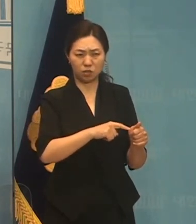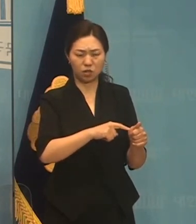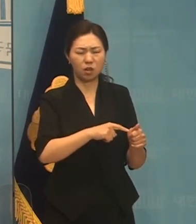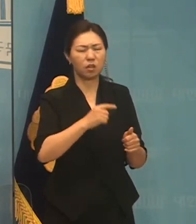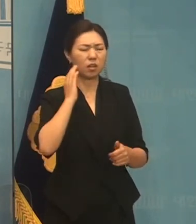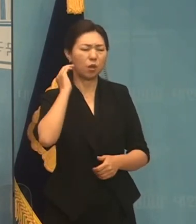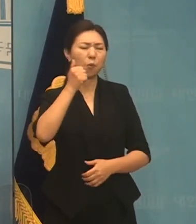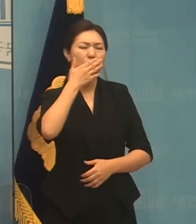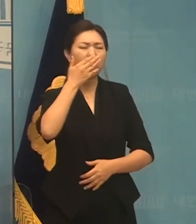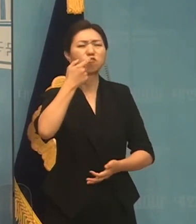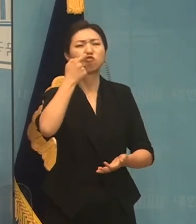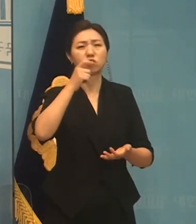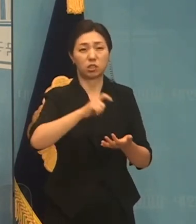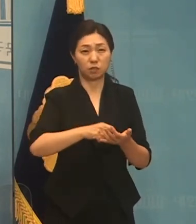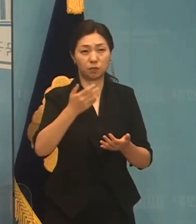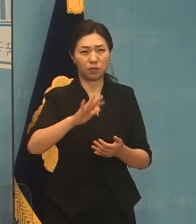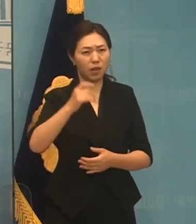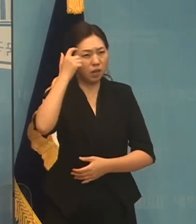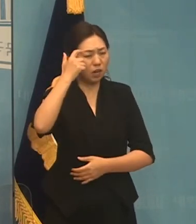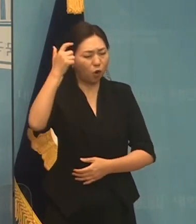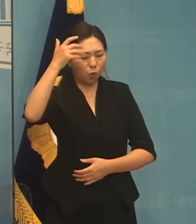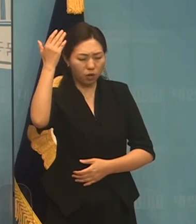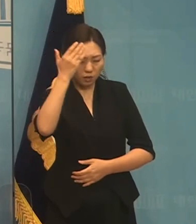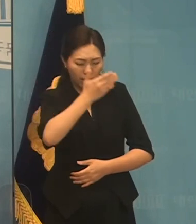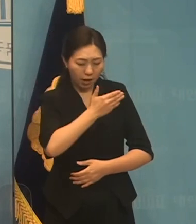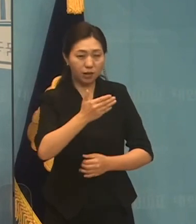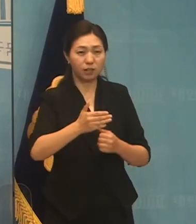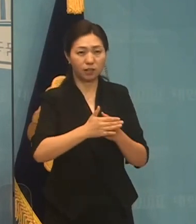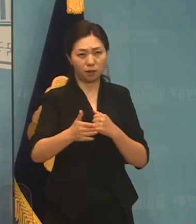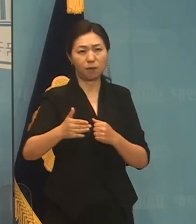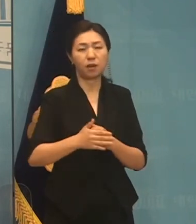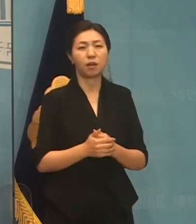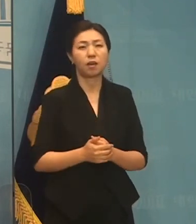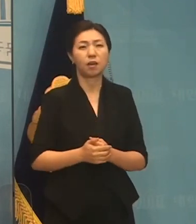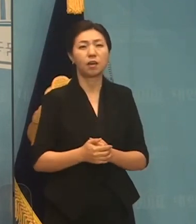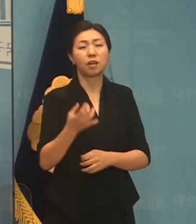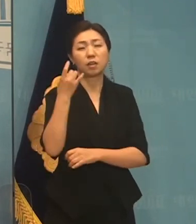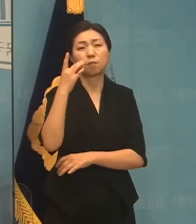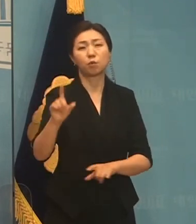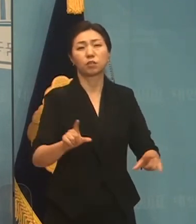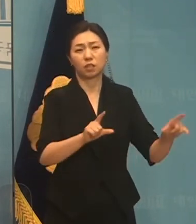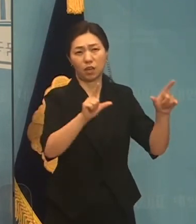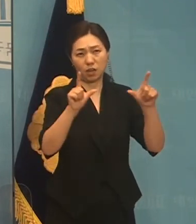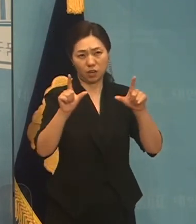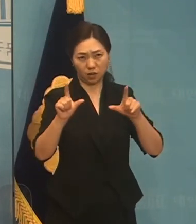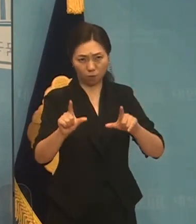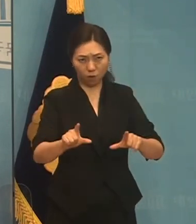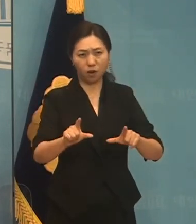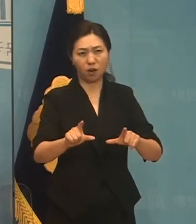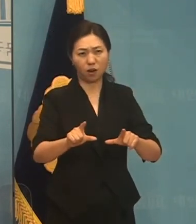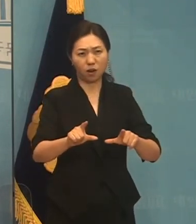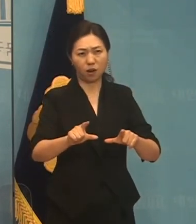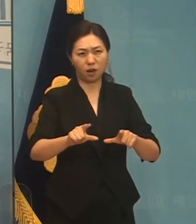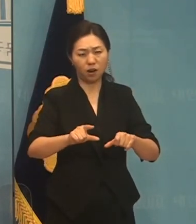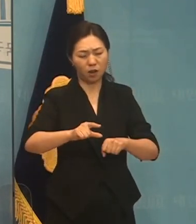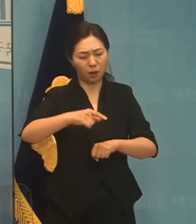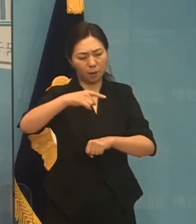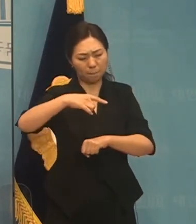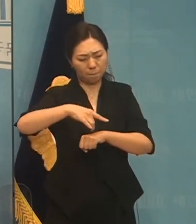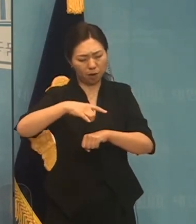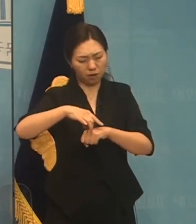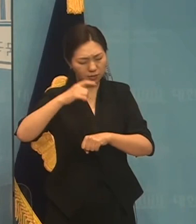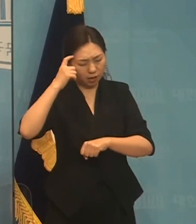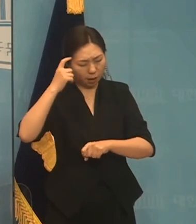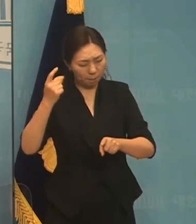불구하고 그의 맑은 영혼이 그의 기본 생애의 그 틀을 바꾸지 말아야 된다는 그런